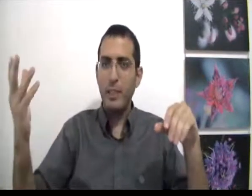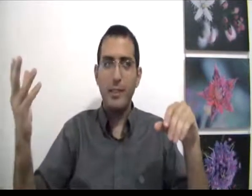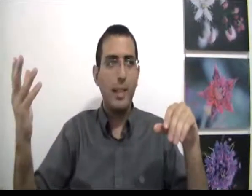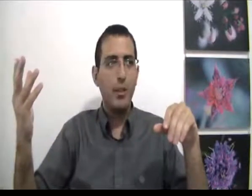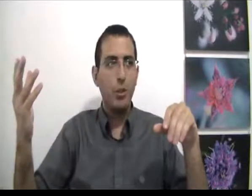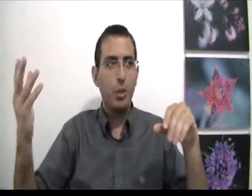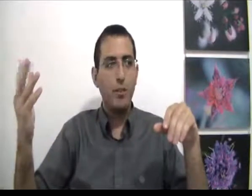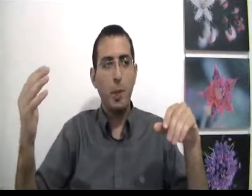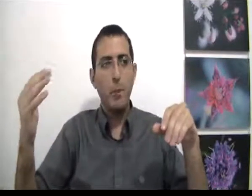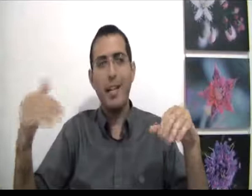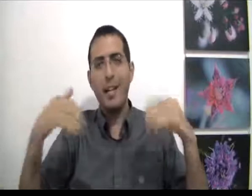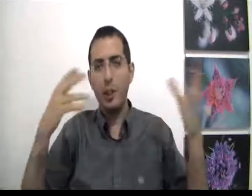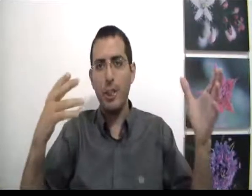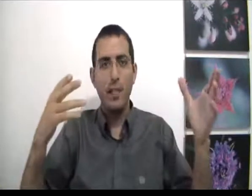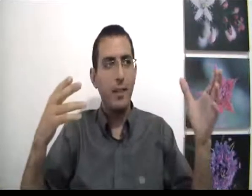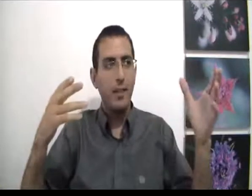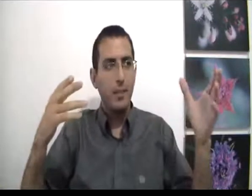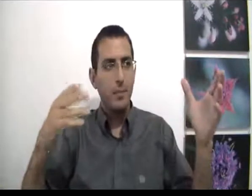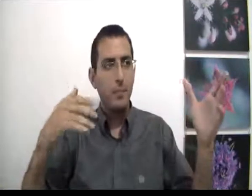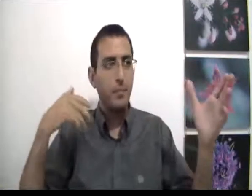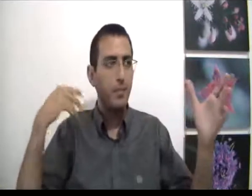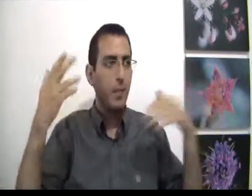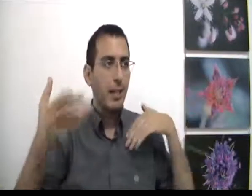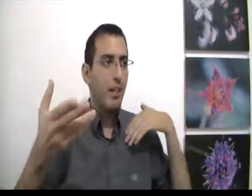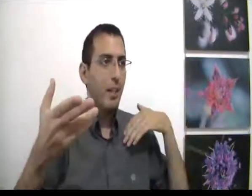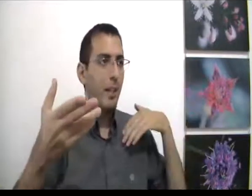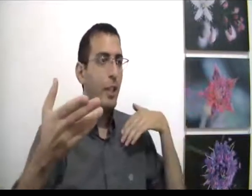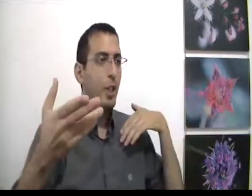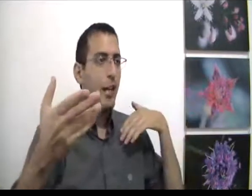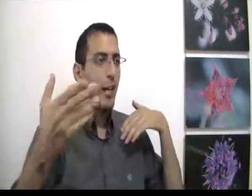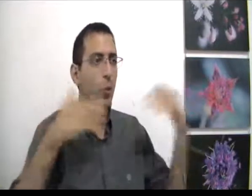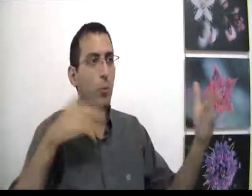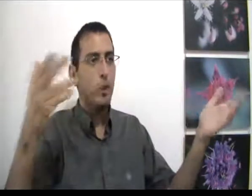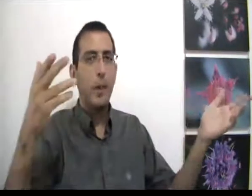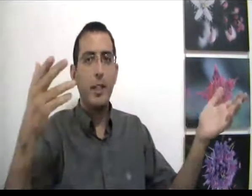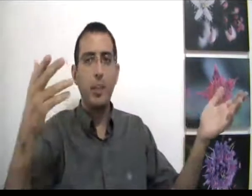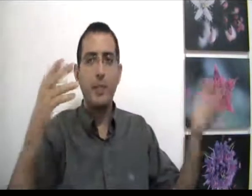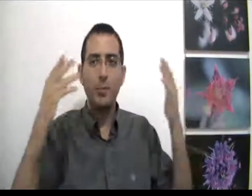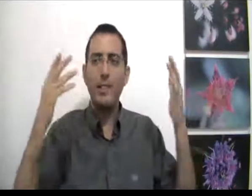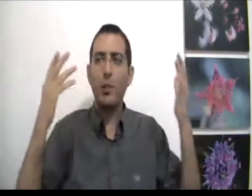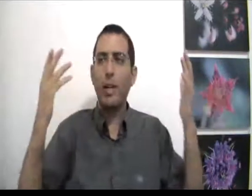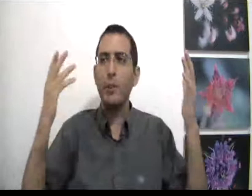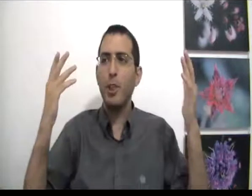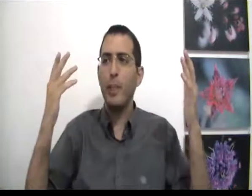תרצה להרגיש יותר טוב ובכל מקרה אחרי שנה אתה כבר תרגיש רע כאילו כמו שאתה מרגיש עכשיו אז מה זה כל כך משנה